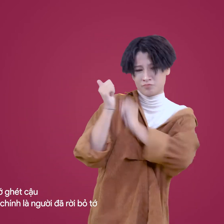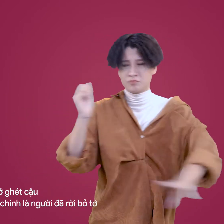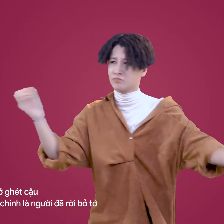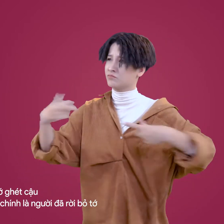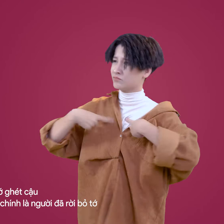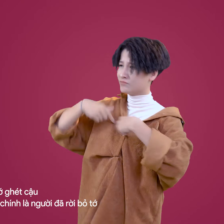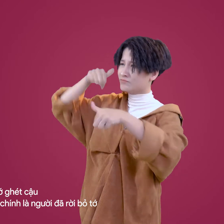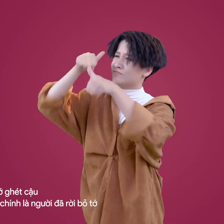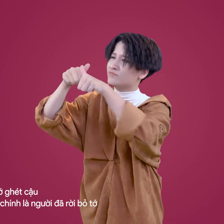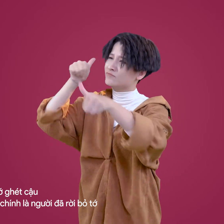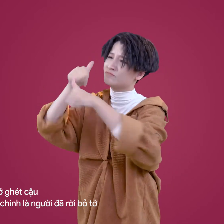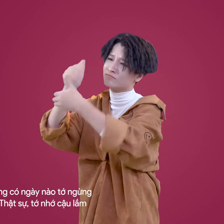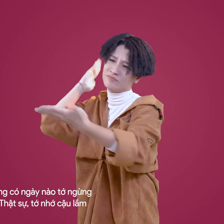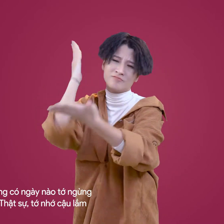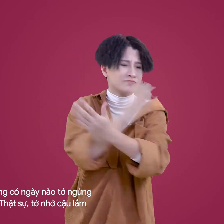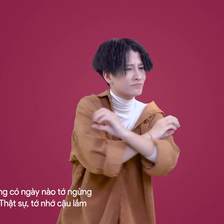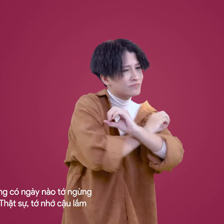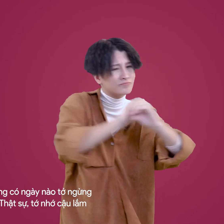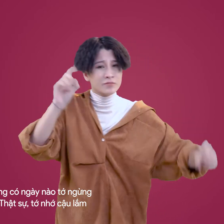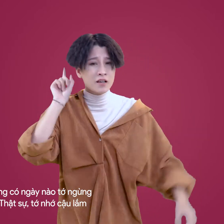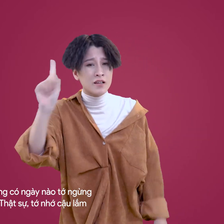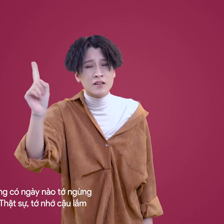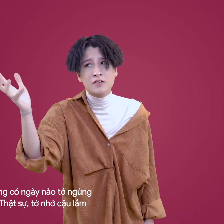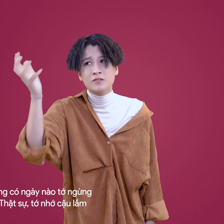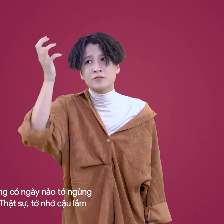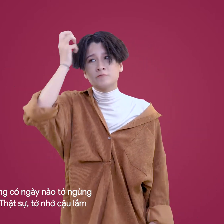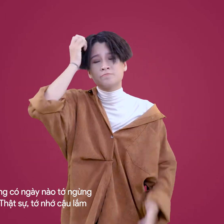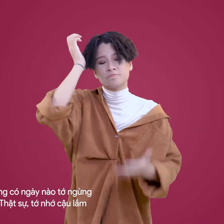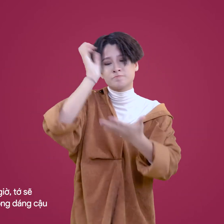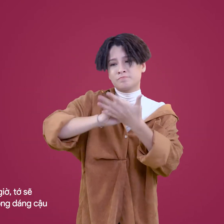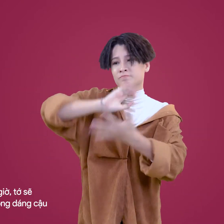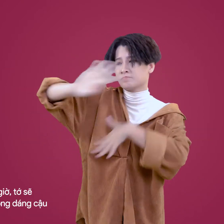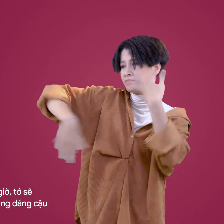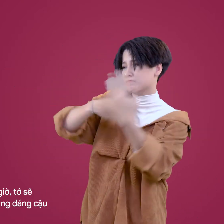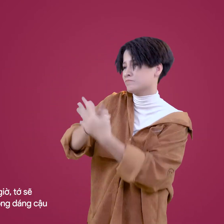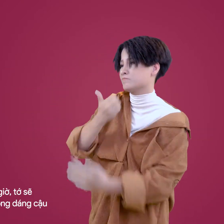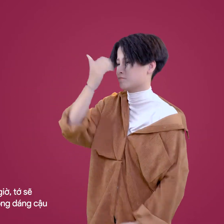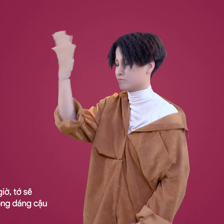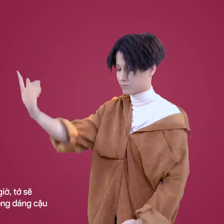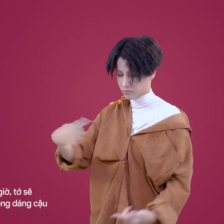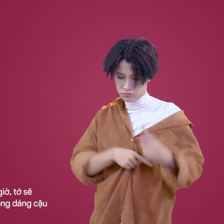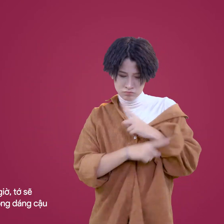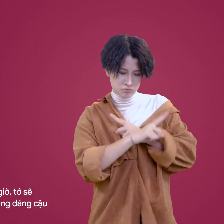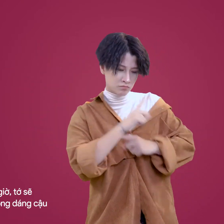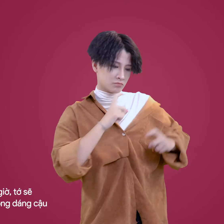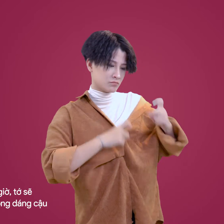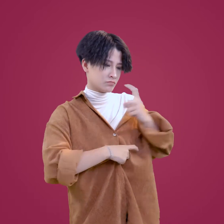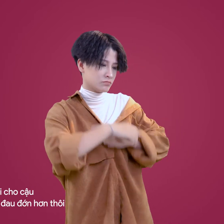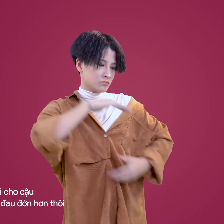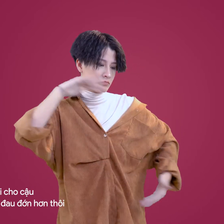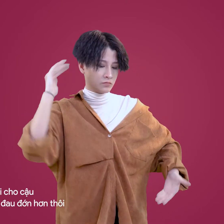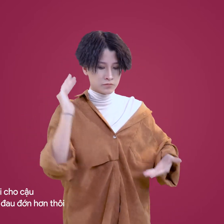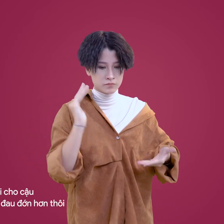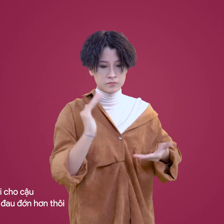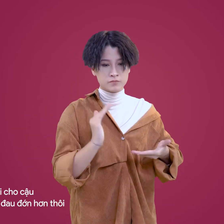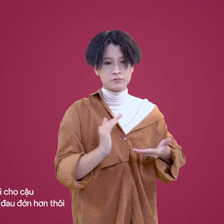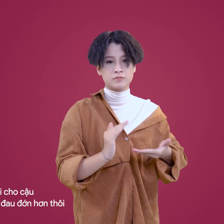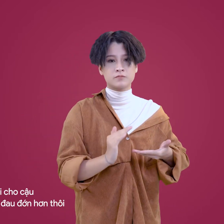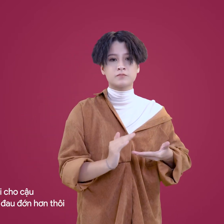넌 떠났지만 단 하루도 널 잊은 적이 없었지 나 솔직히 보고싶은 내 품에만 너를 지우게 그게 너 원망하기보단